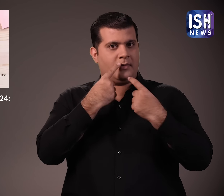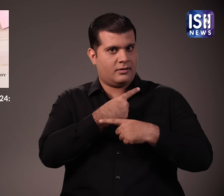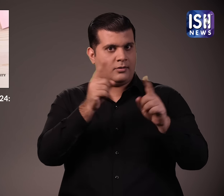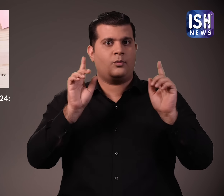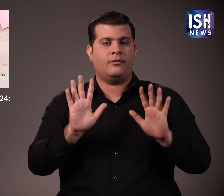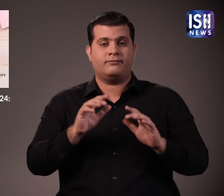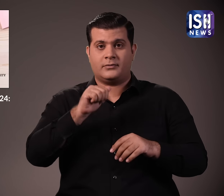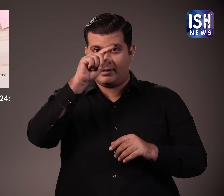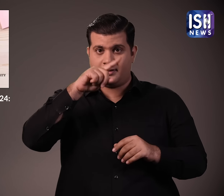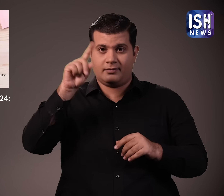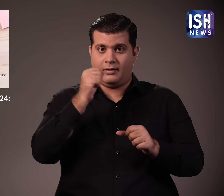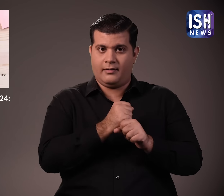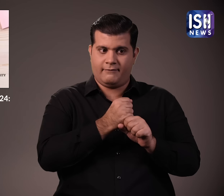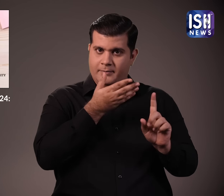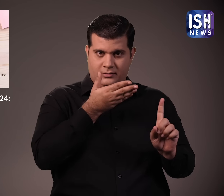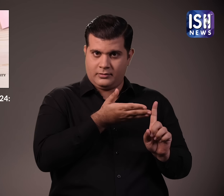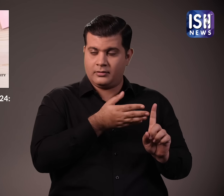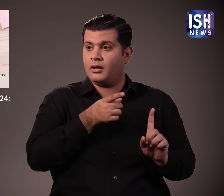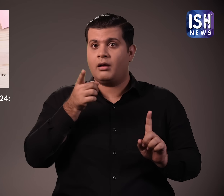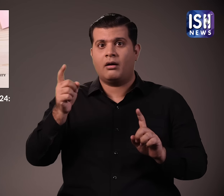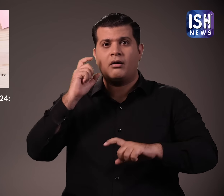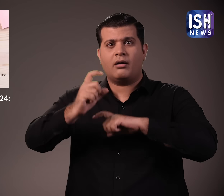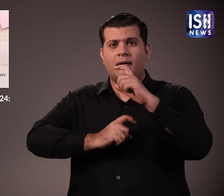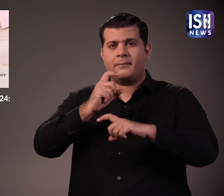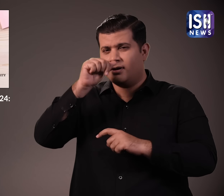सरकार ने भारत के शीर्श 500 कंपनियों के साथ समझोते किये है